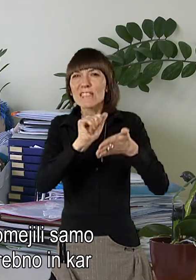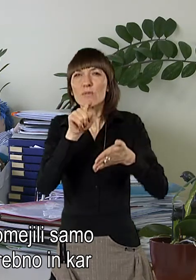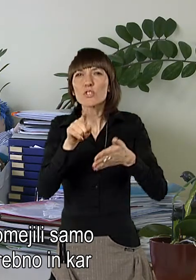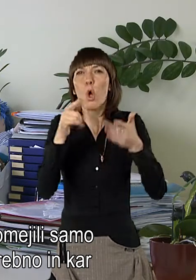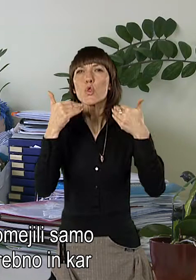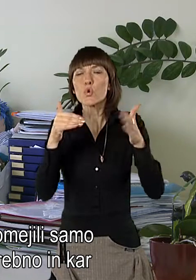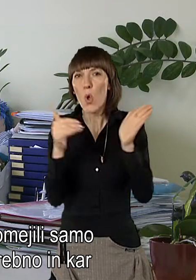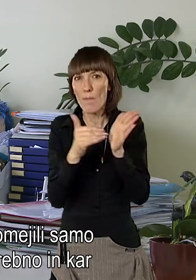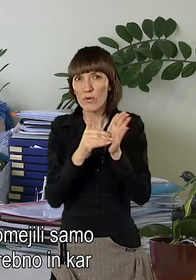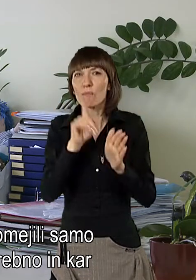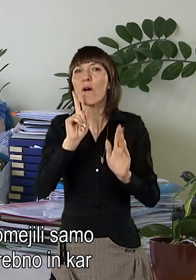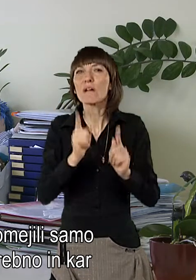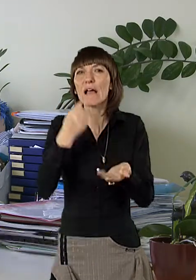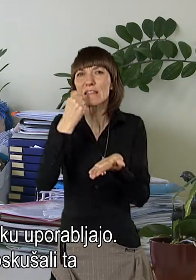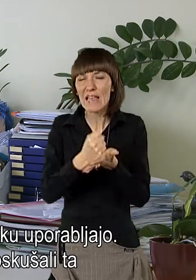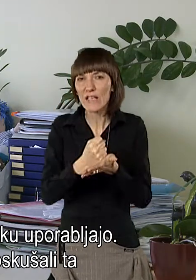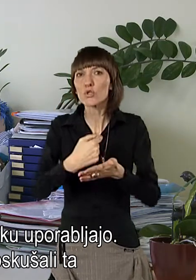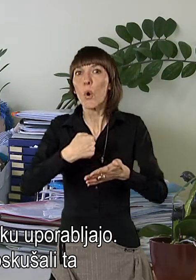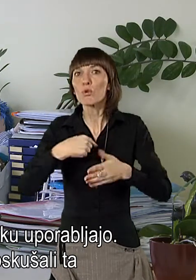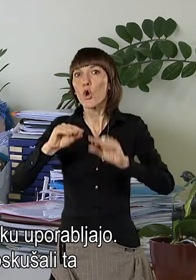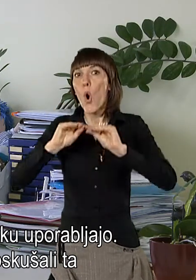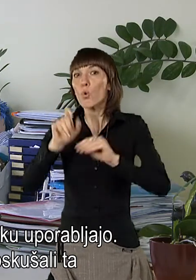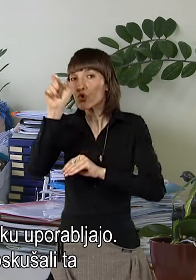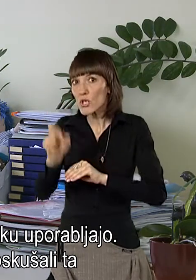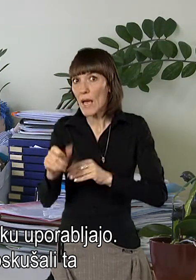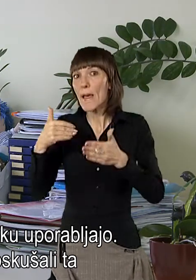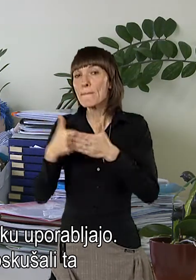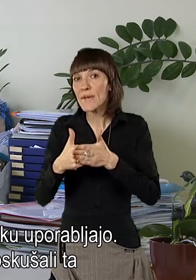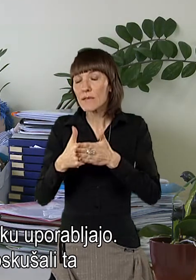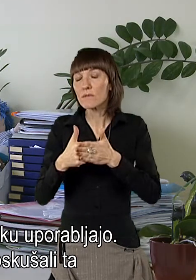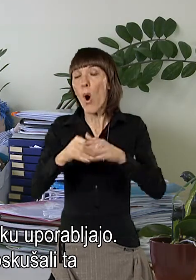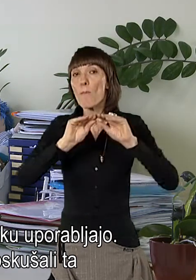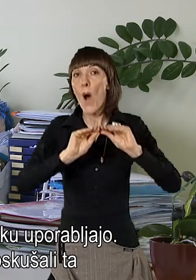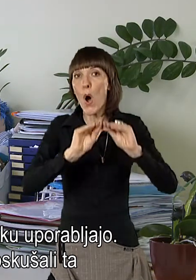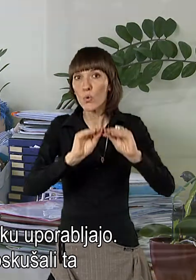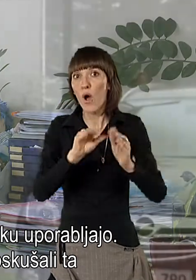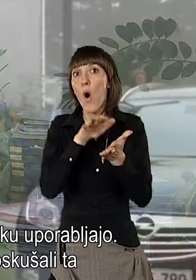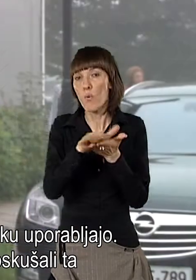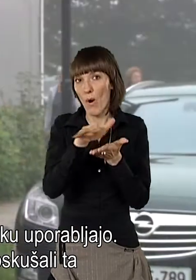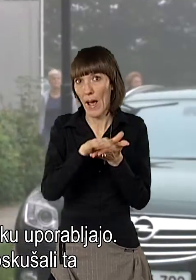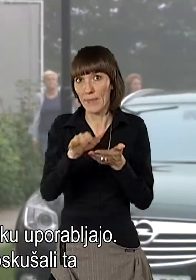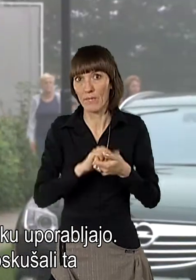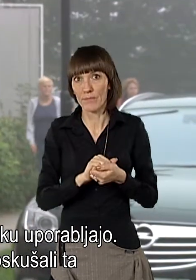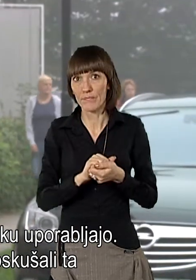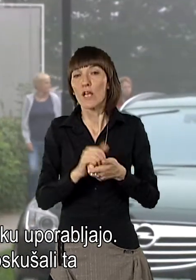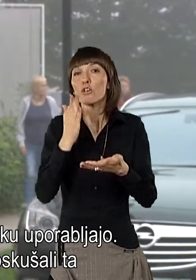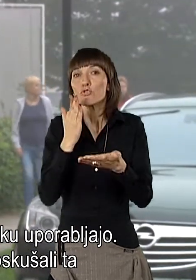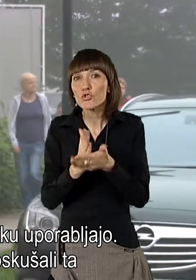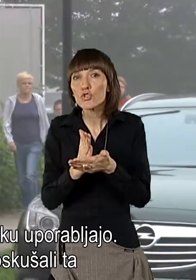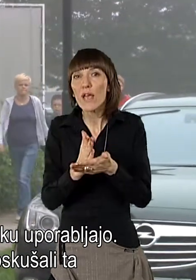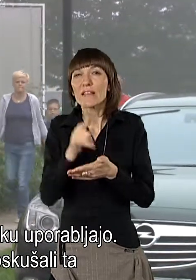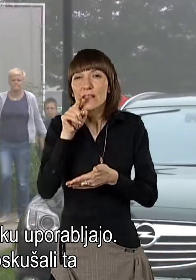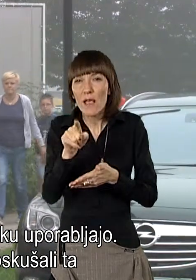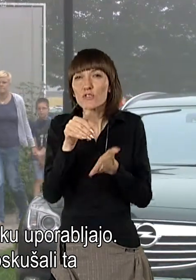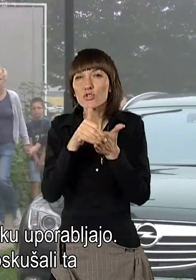nebolj potrebno. Potrebno je to, kar dejansko učitelji pri poukup uporabljajo. Živ